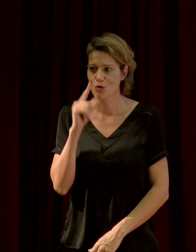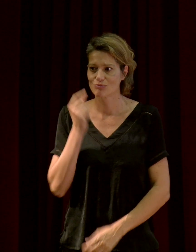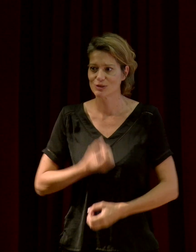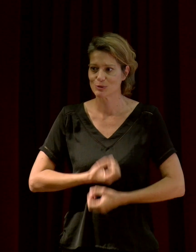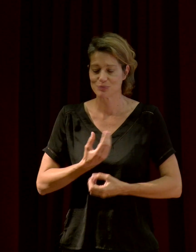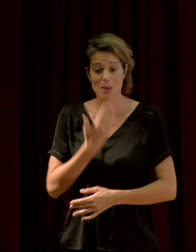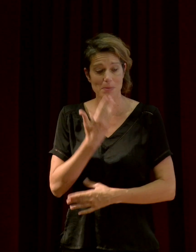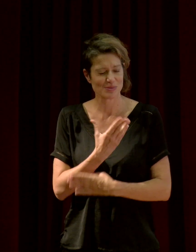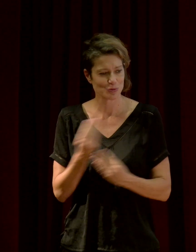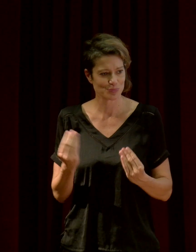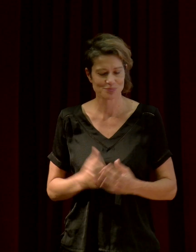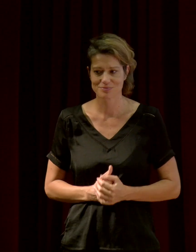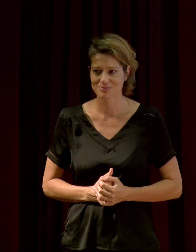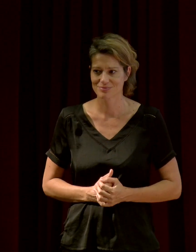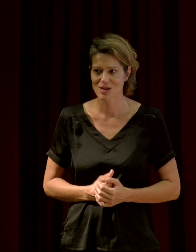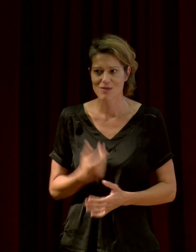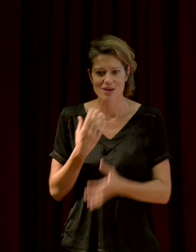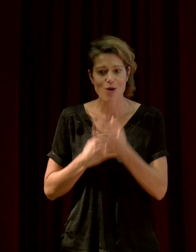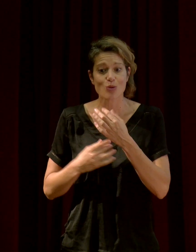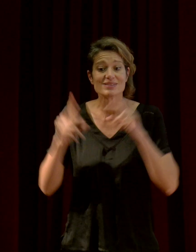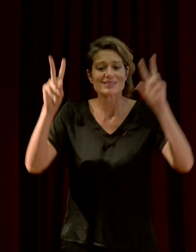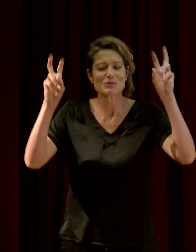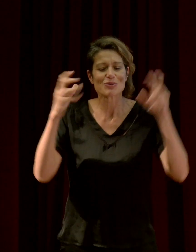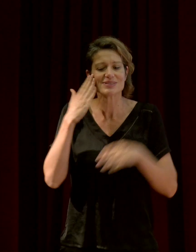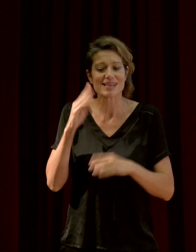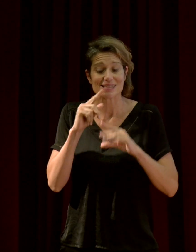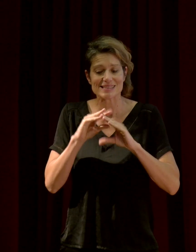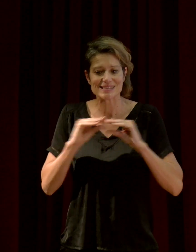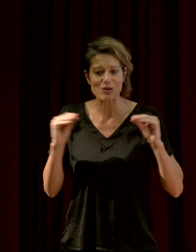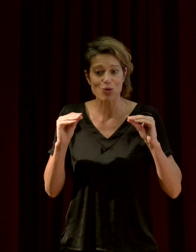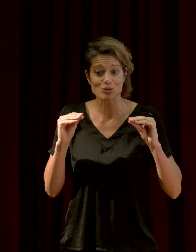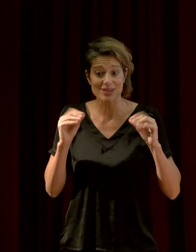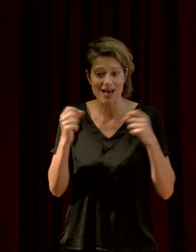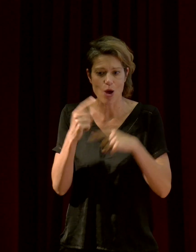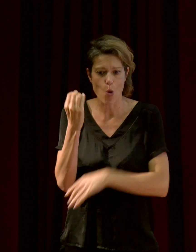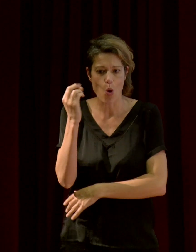Merci beaucoup. On dit que le silence est dehors. Le bruit est quoi, alors ?